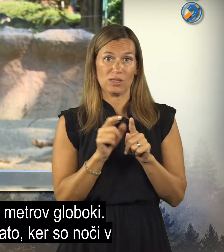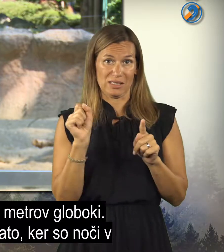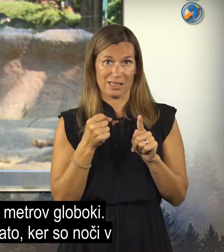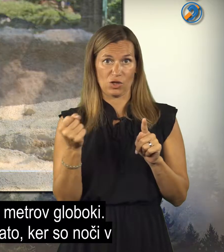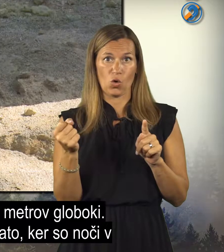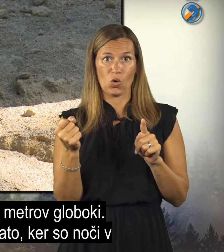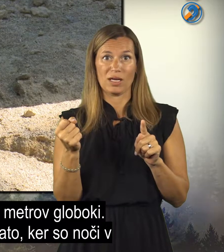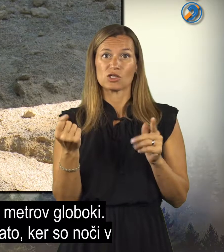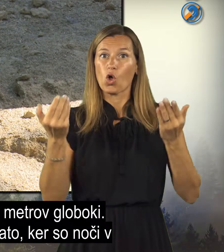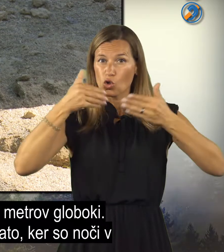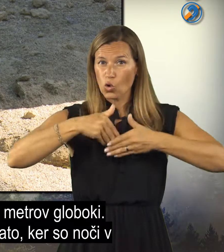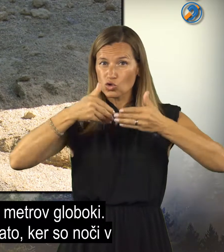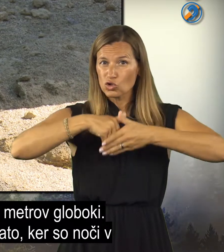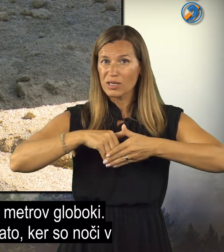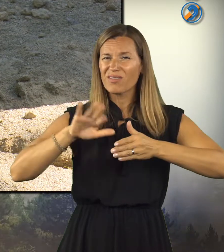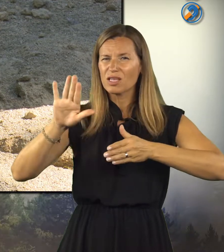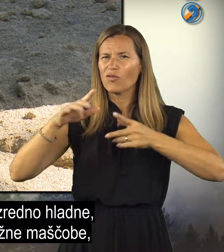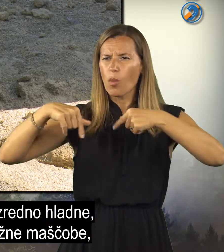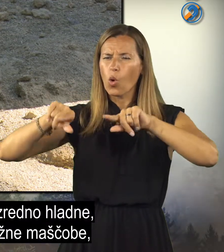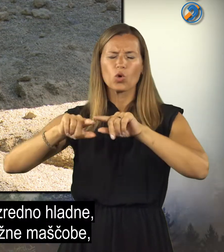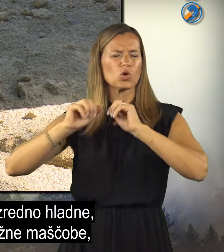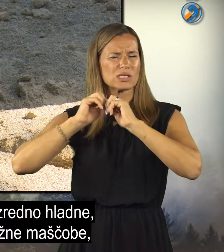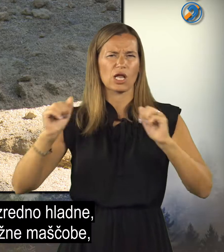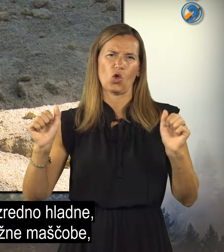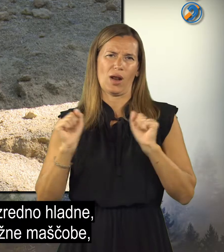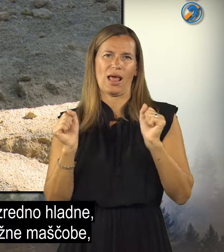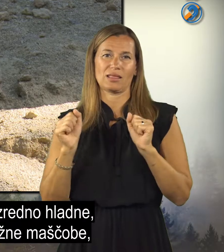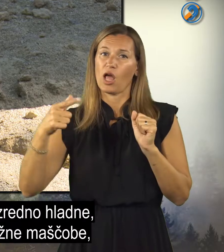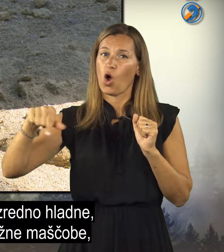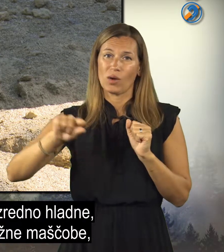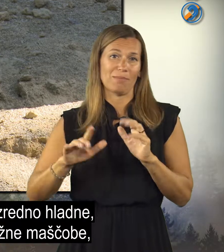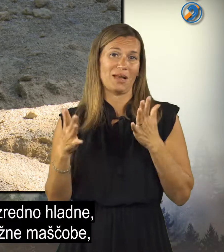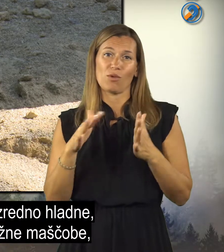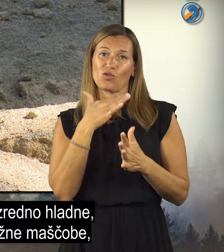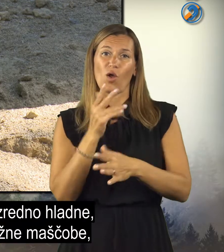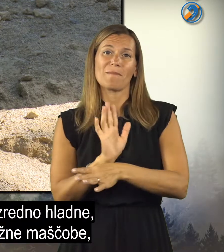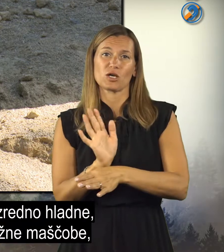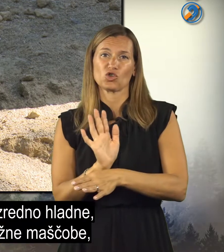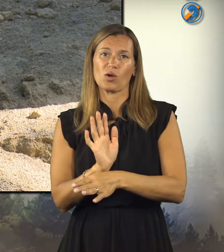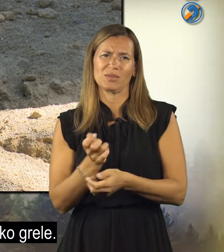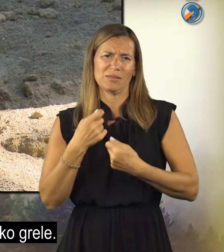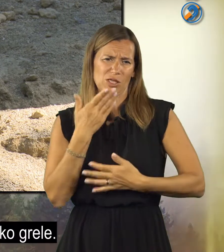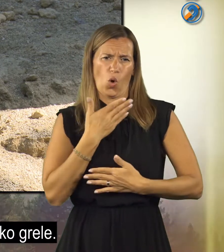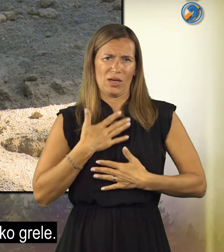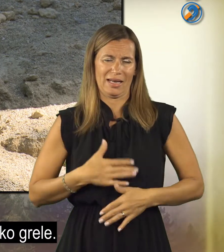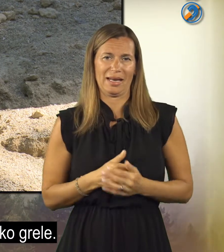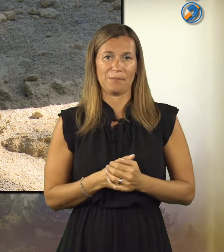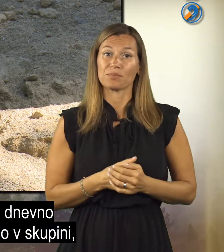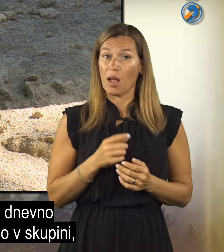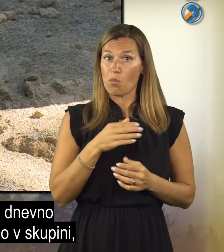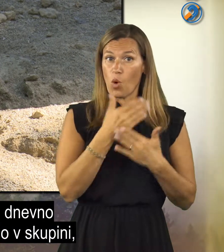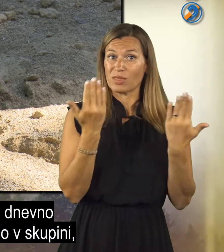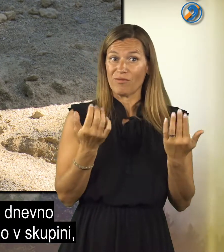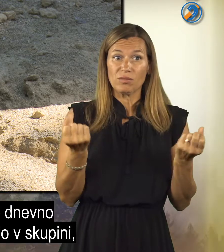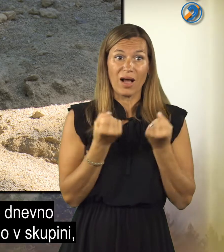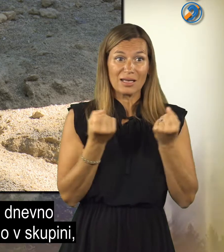Pomembni so pa tudi zato, ker so noči v njihovem okolju izredno hladne, one pa nimajo podkožne maščobe, da bi se grele. Sorikate